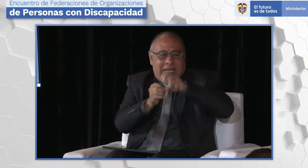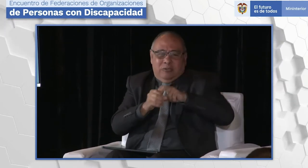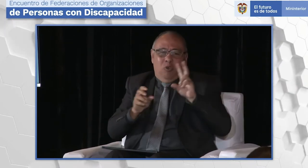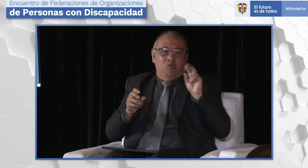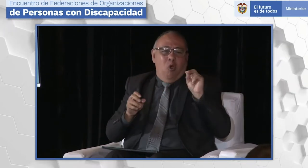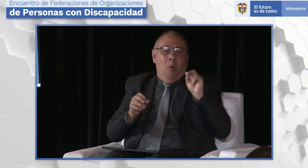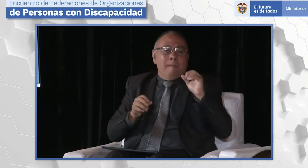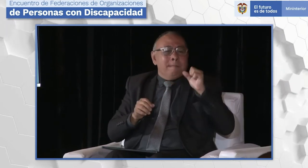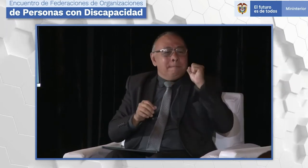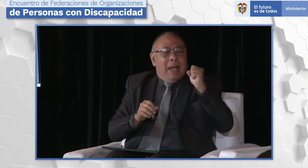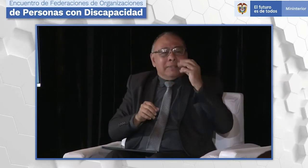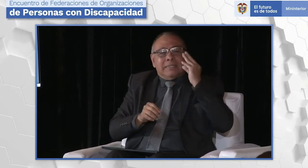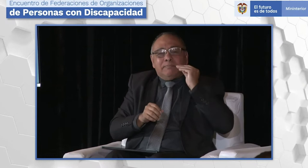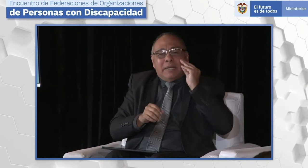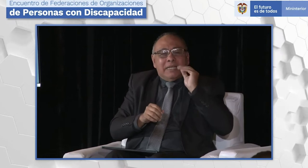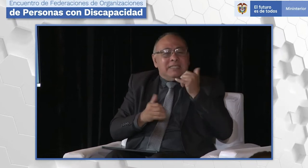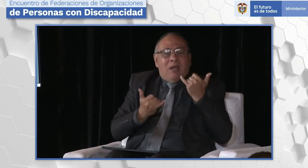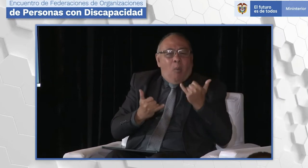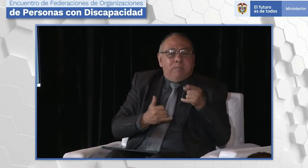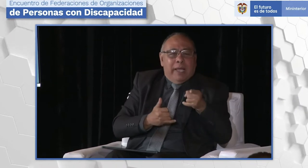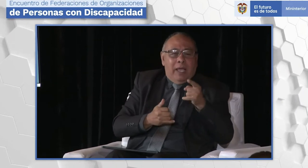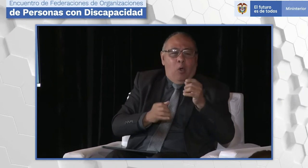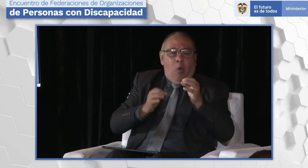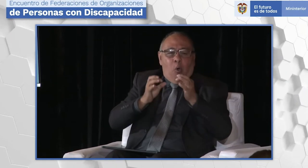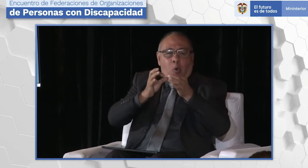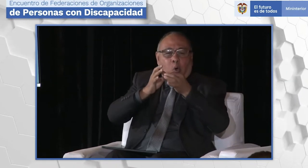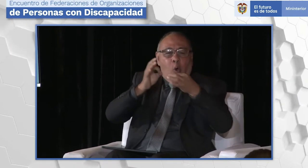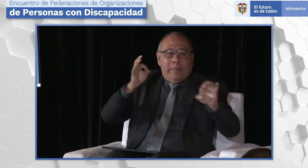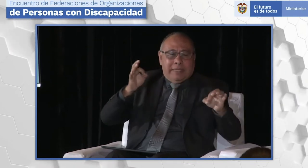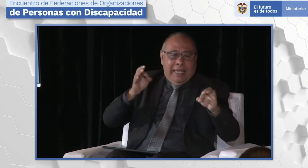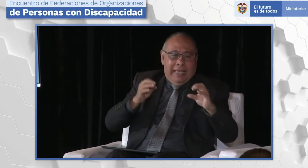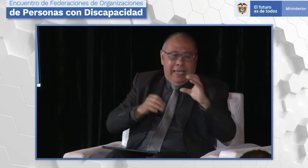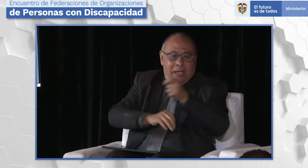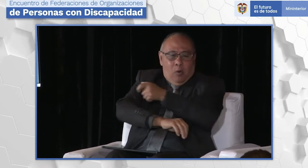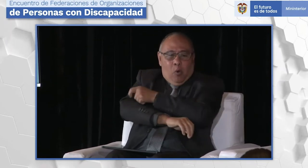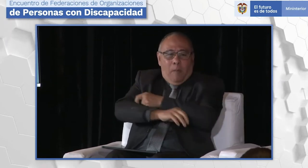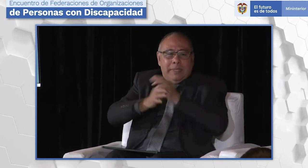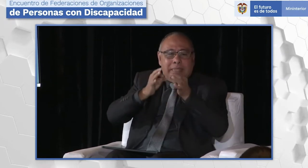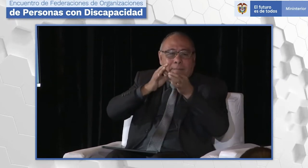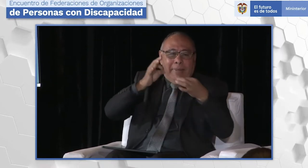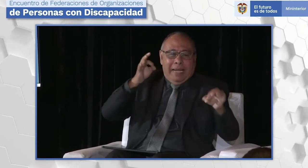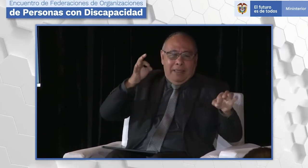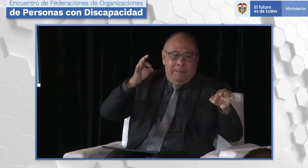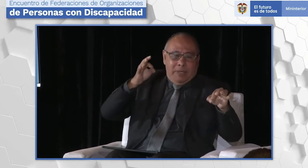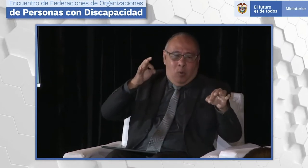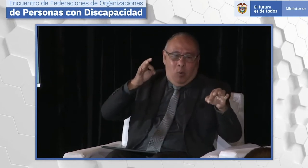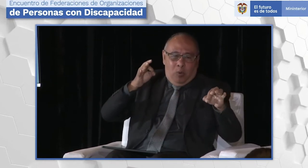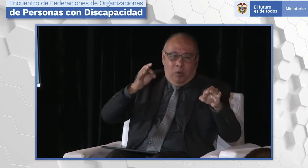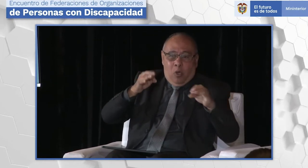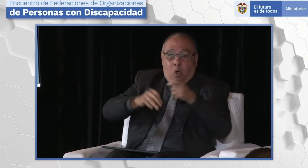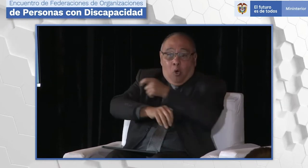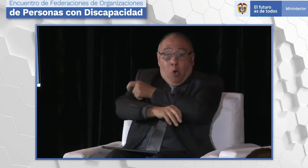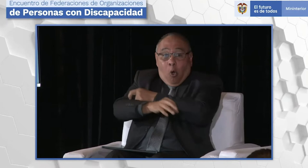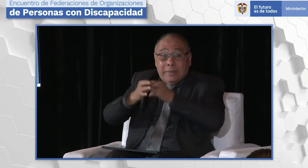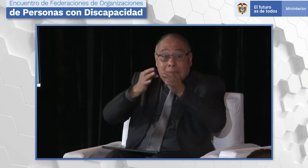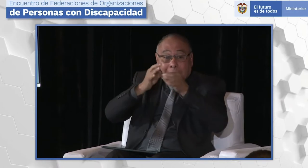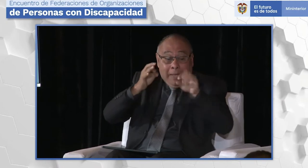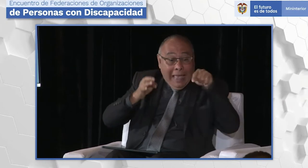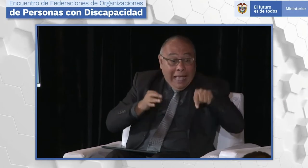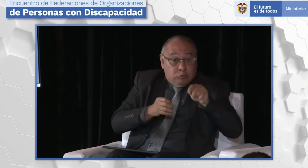tiene Colombia, dijimos, no, no lo dejemos en una confederación, sino quedémonos actualmente como una federación y quedemos más bien con